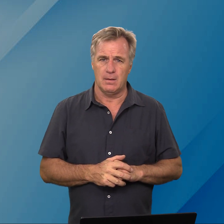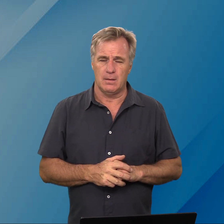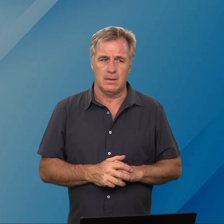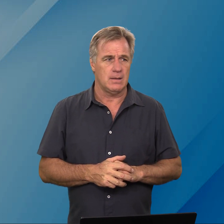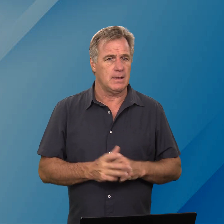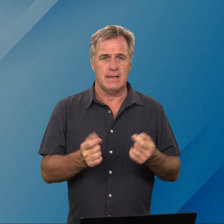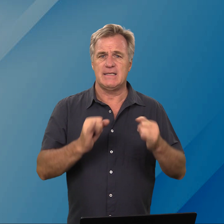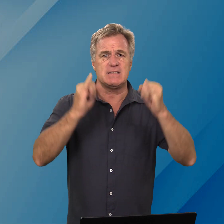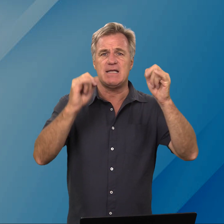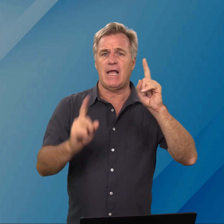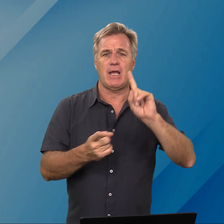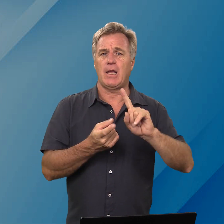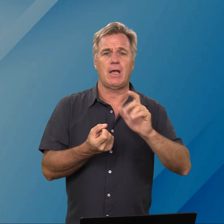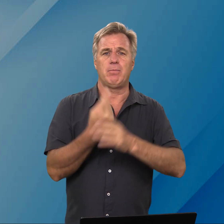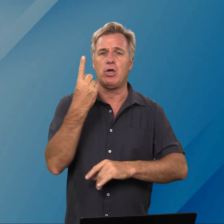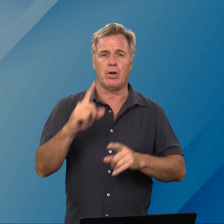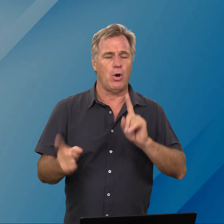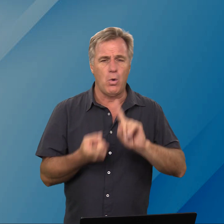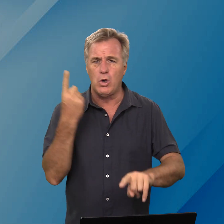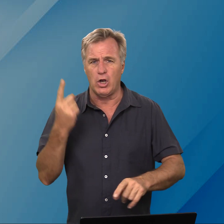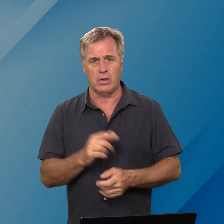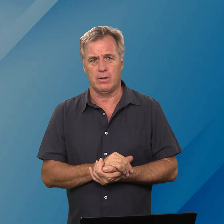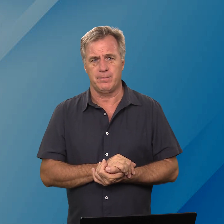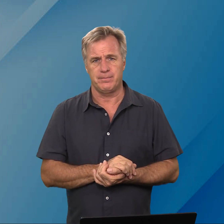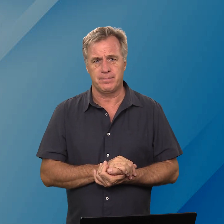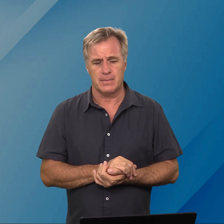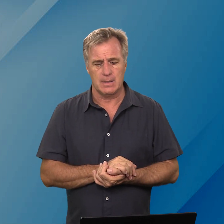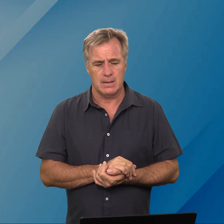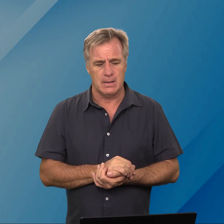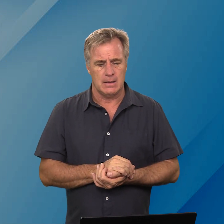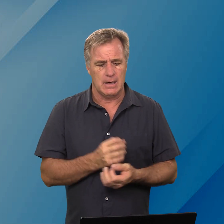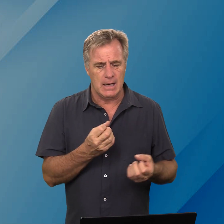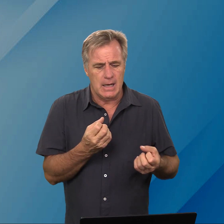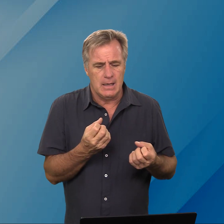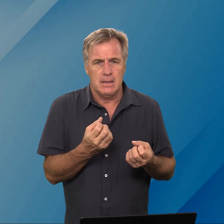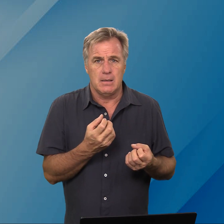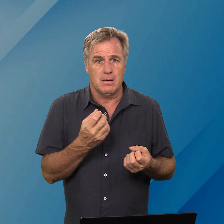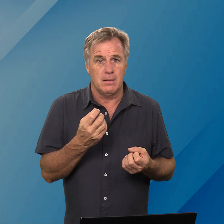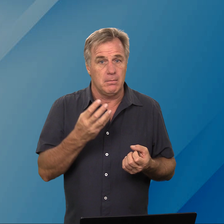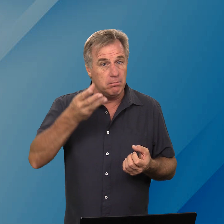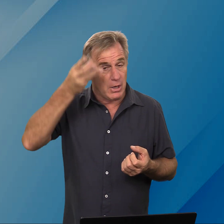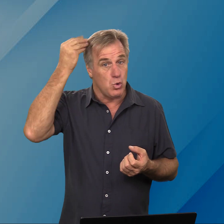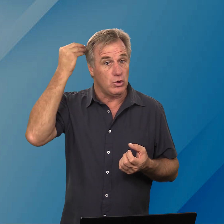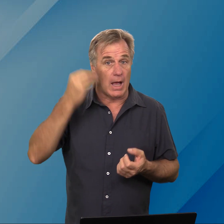iets sleg gebeur een ongeluk een beroerte